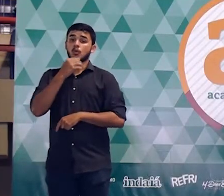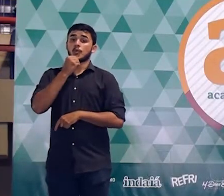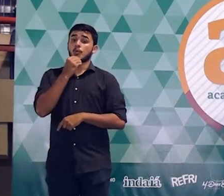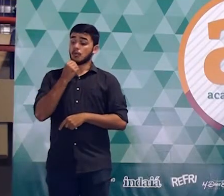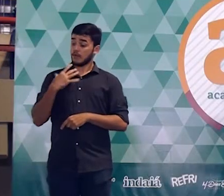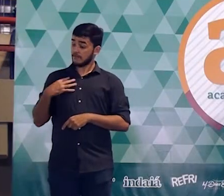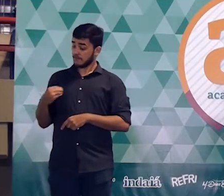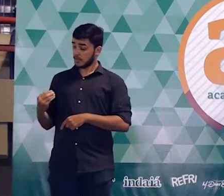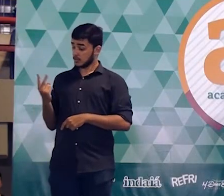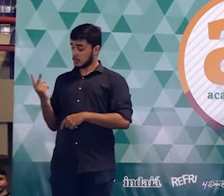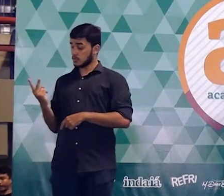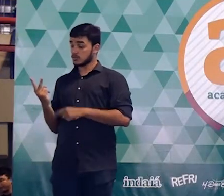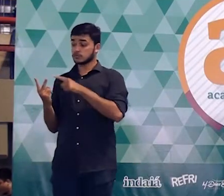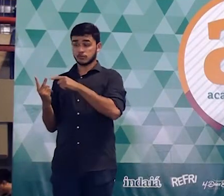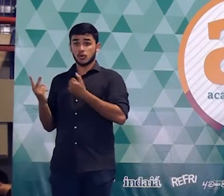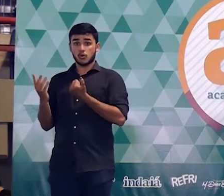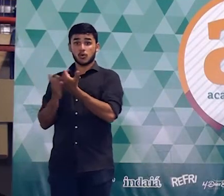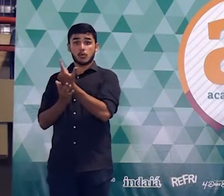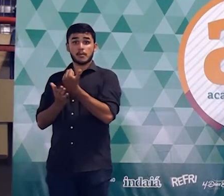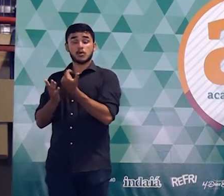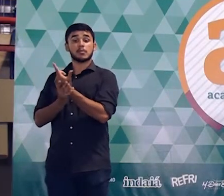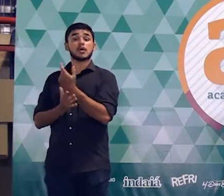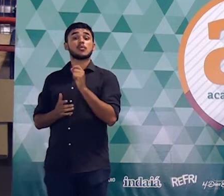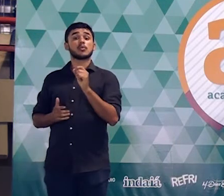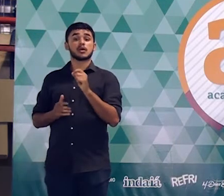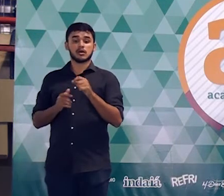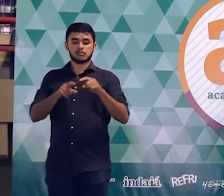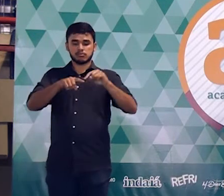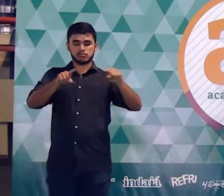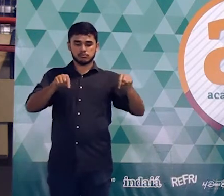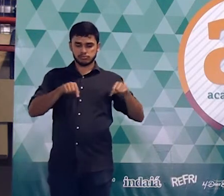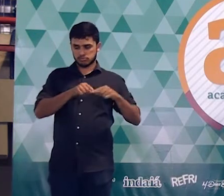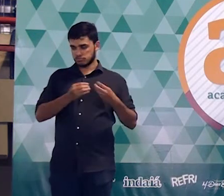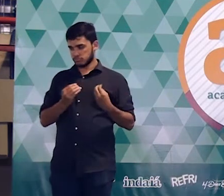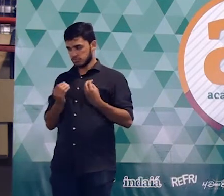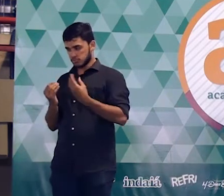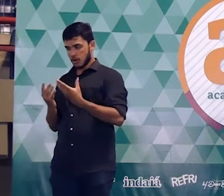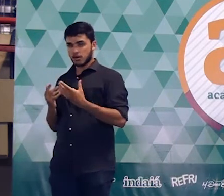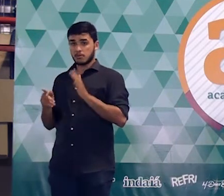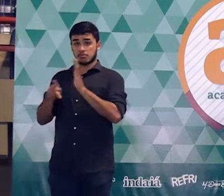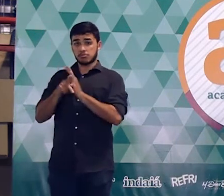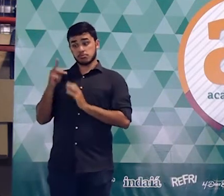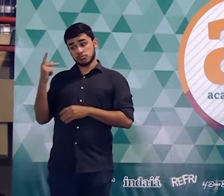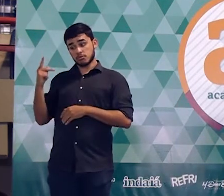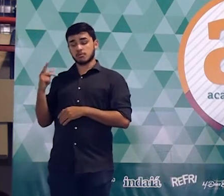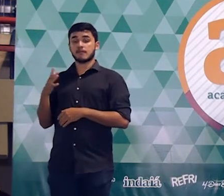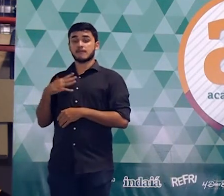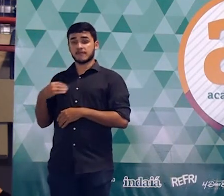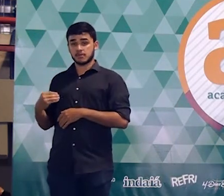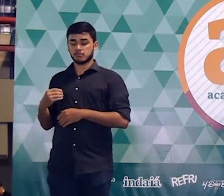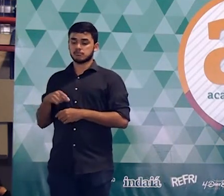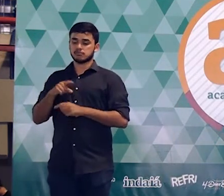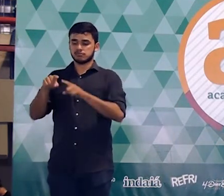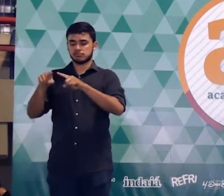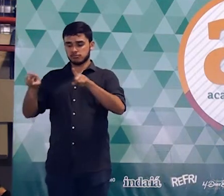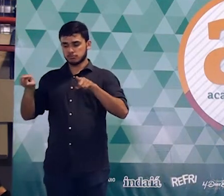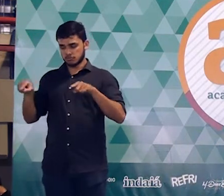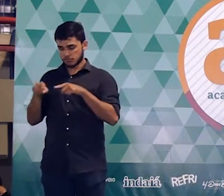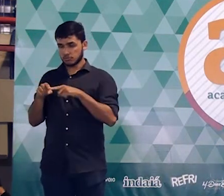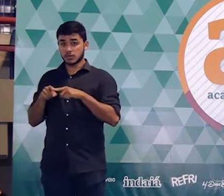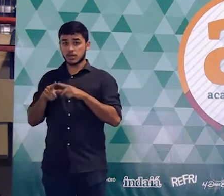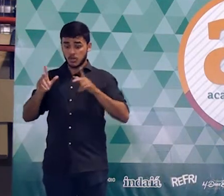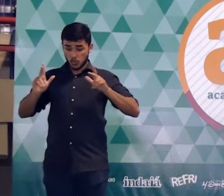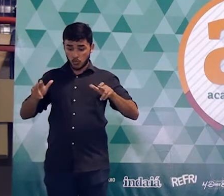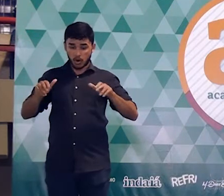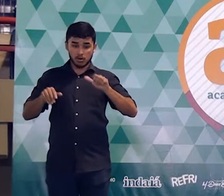dois terrenos e esses dois terrenos precisam ter exatamente a mesma área. Um tem um formato que é bem